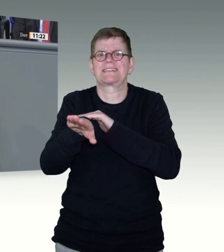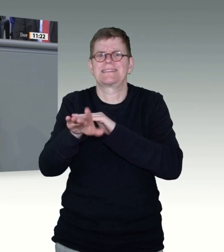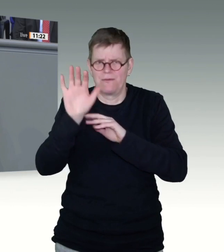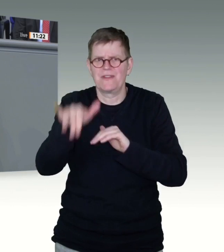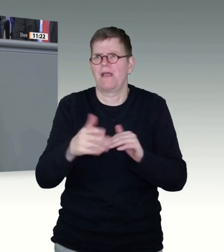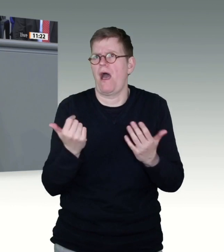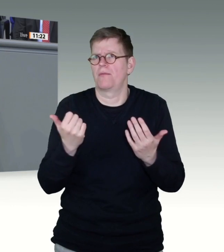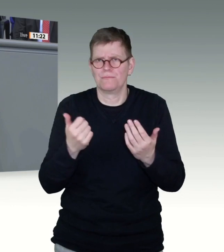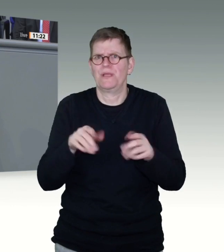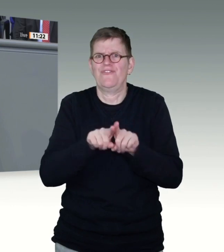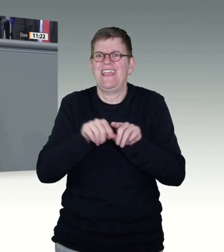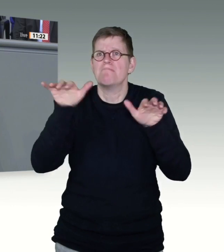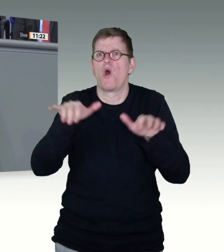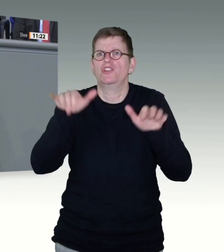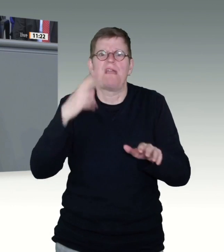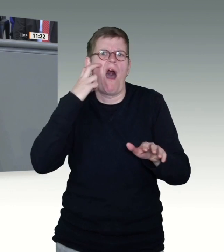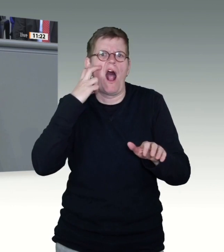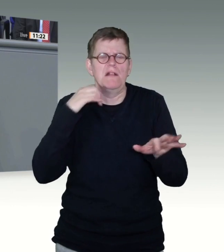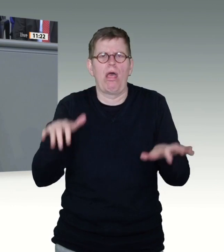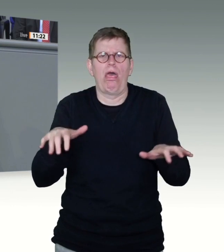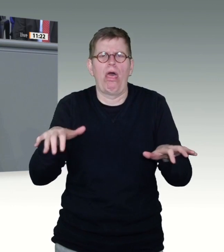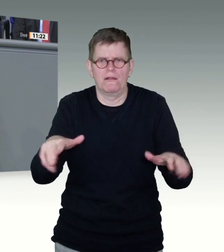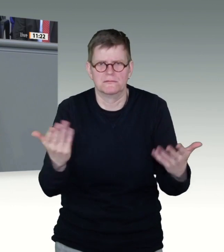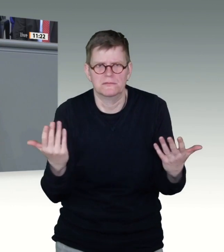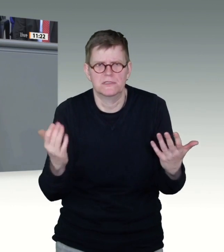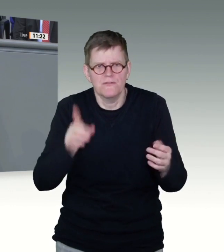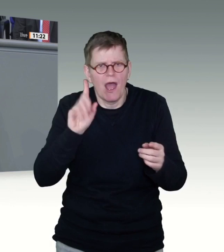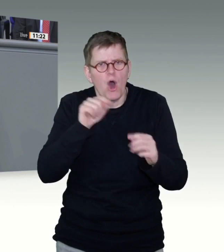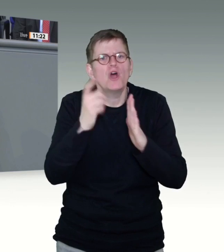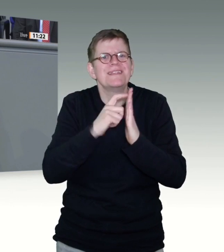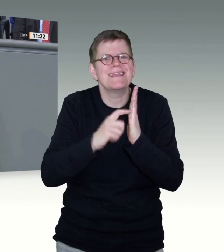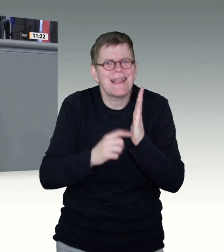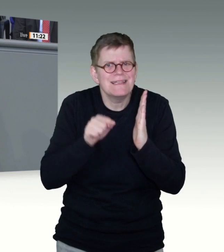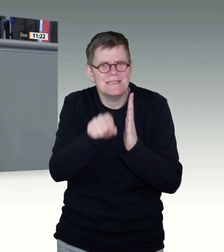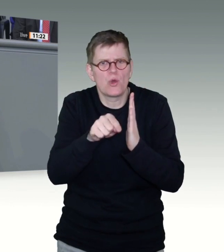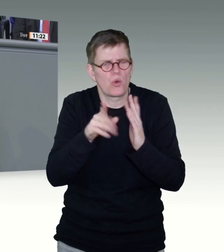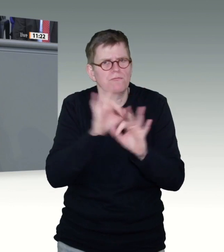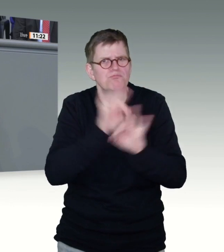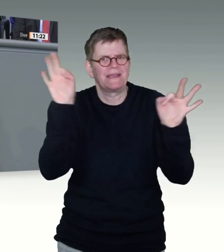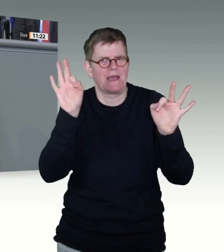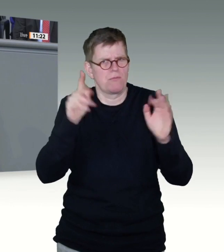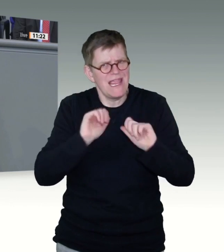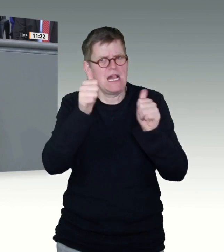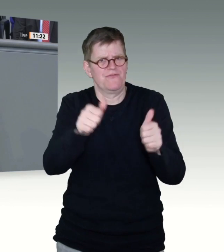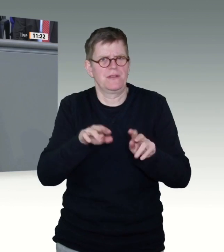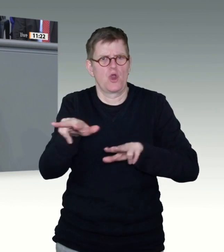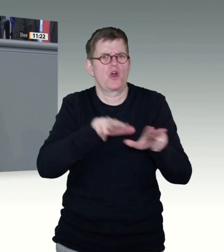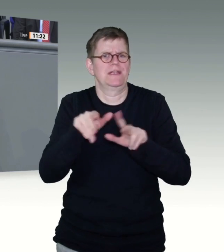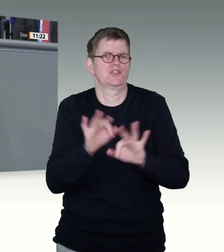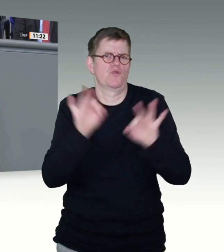auch der Bundesregierung. Das ist auch meine Kritik und unsere Kritik daran. Sie sind mit in der Verantwortung, und Sie üben hier Oppositionspartei innerhalb der